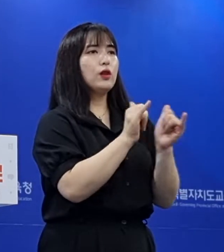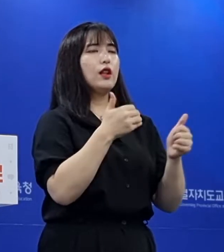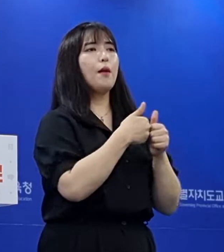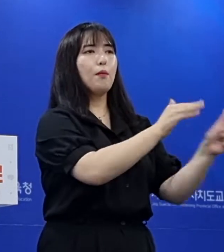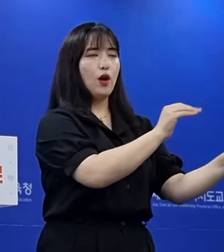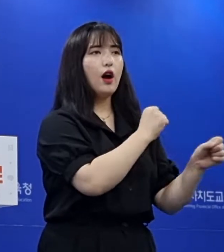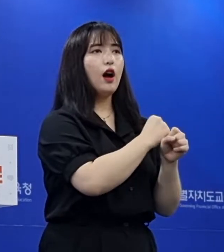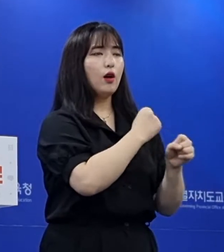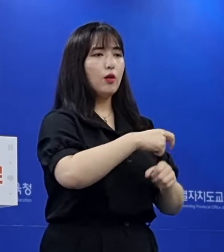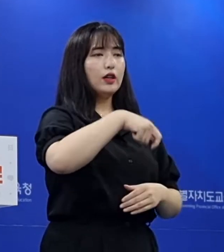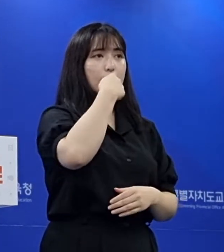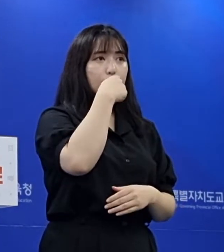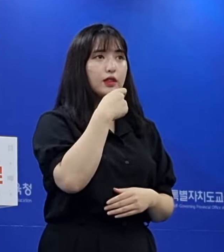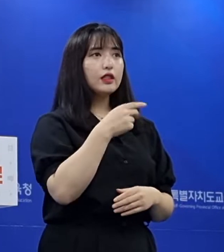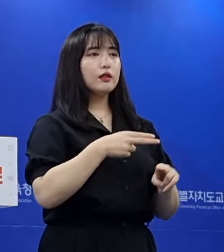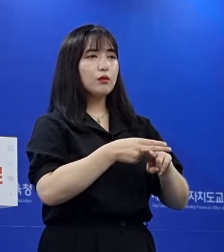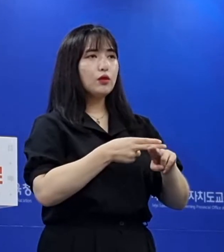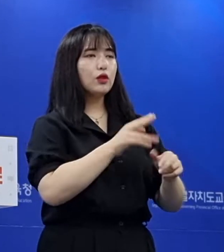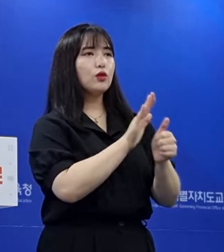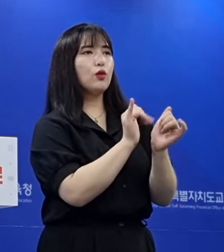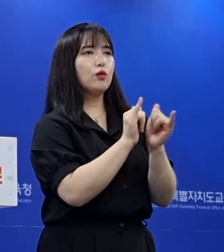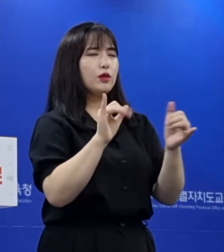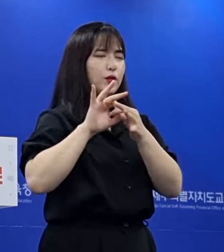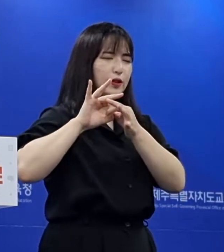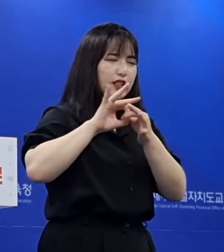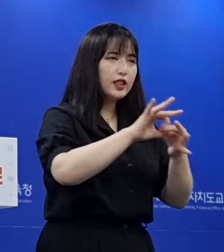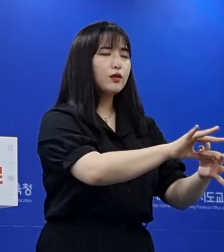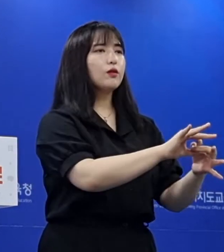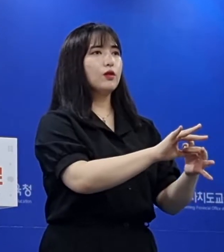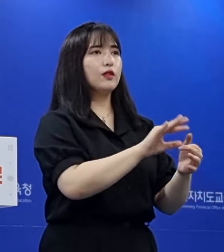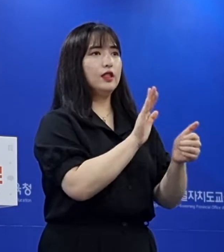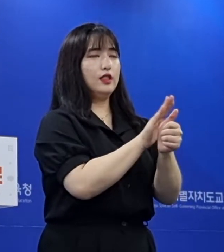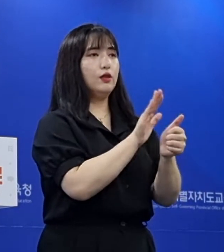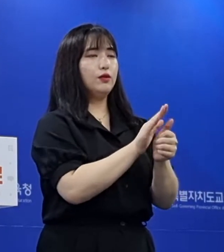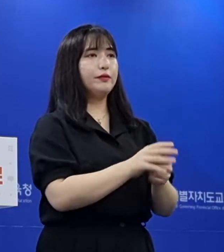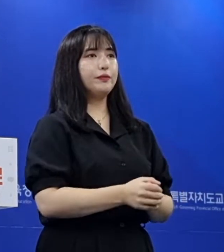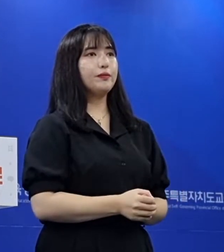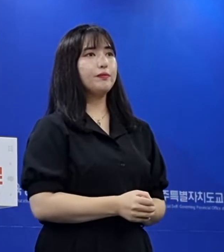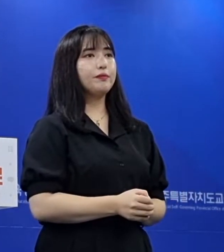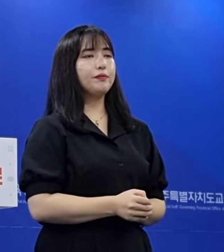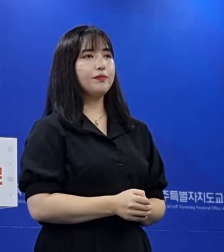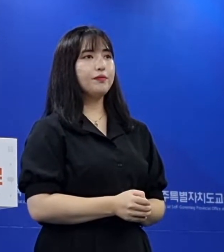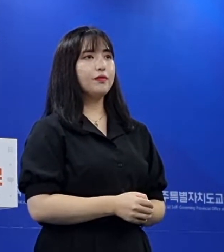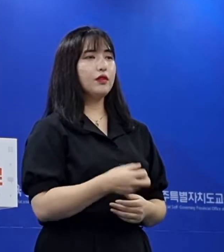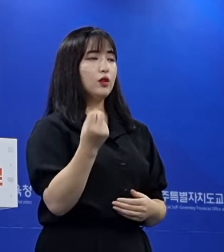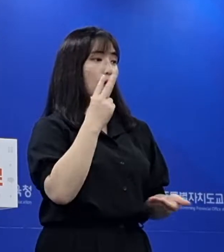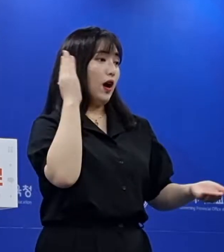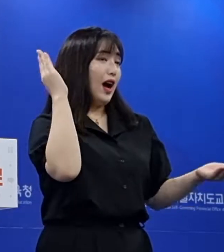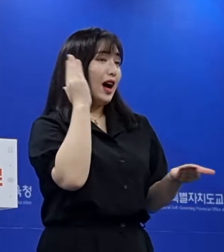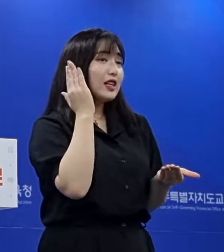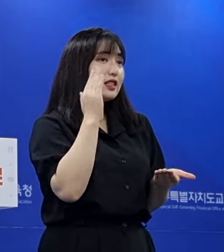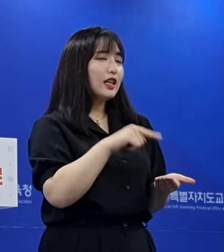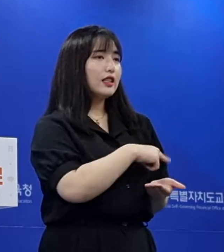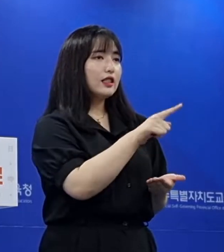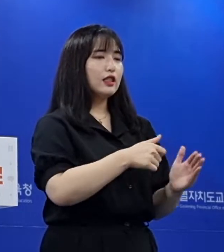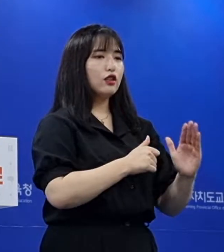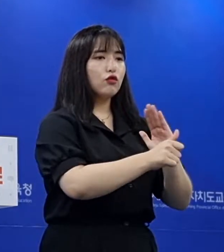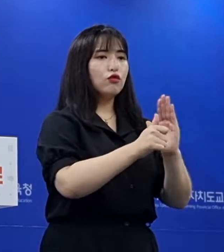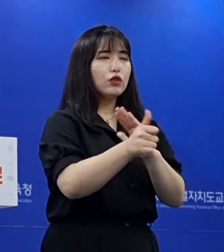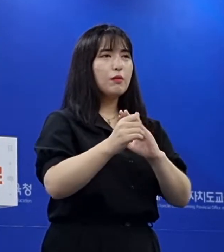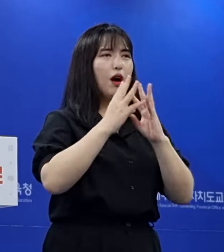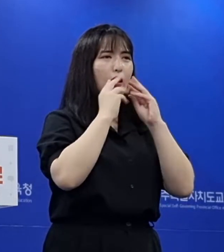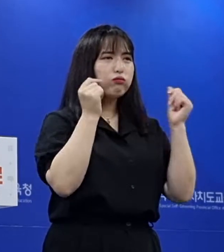배치하고 급식 배식 도움이 또 지속적으로 지원하겠습니다. 또한 학생들이 출입하는